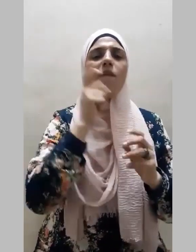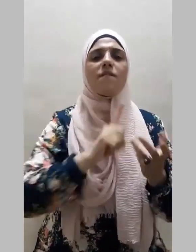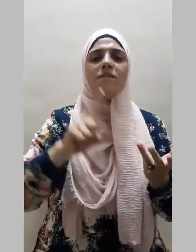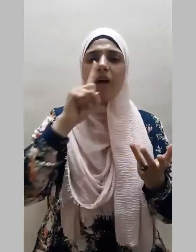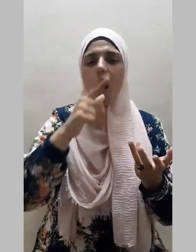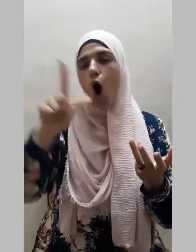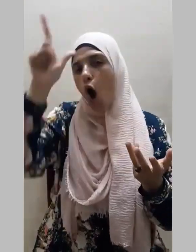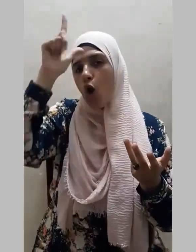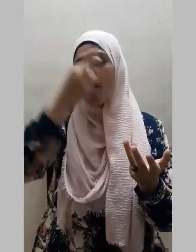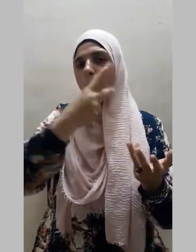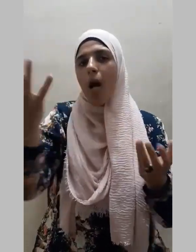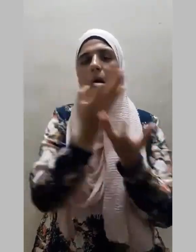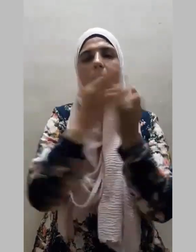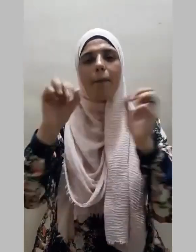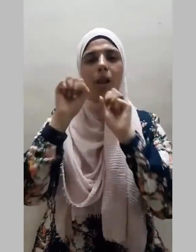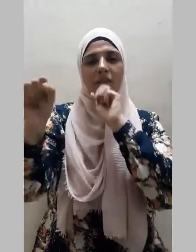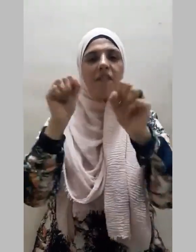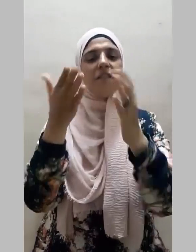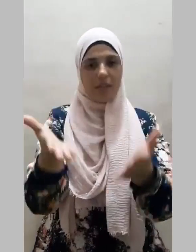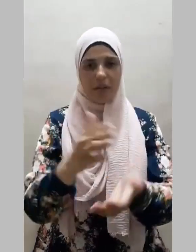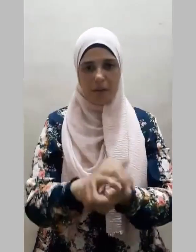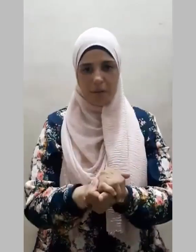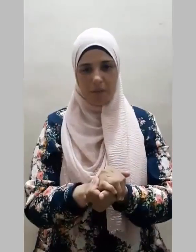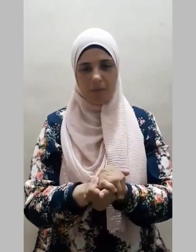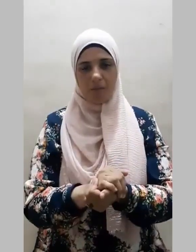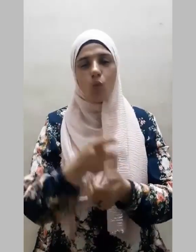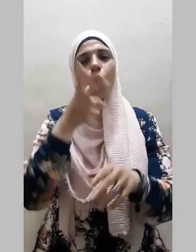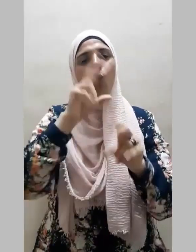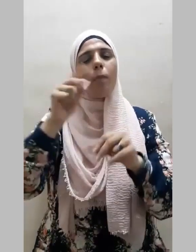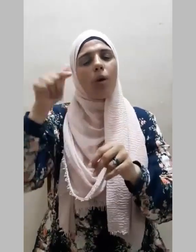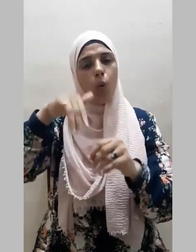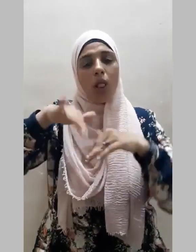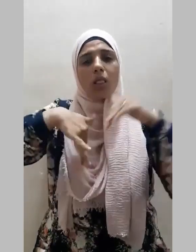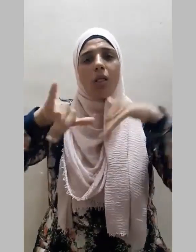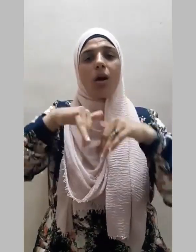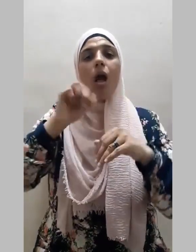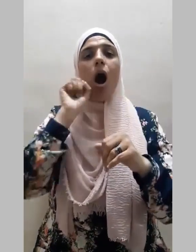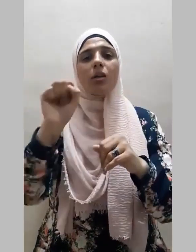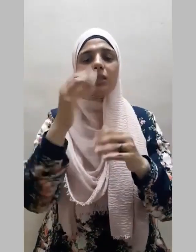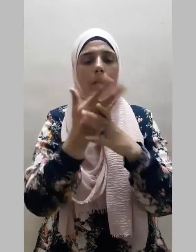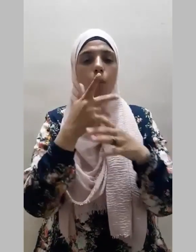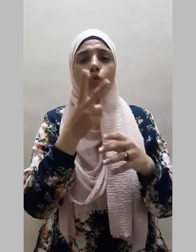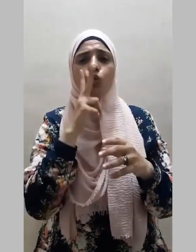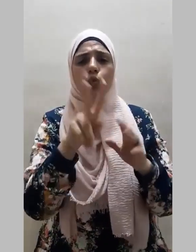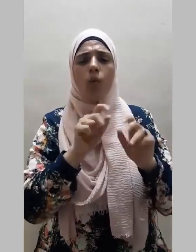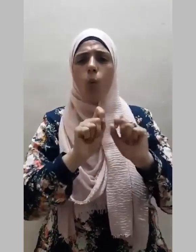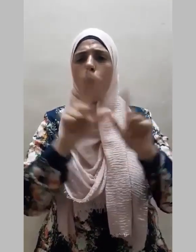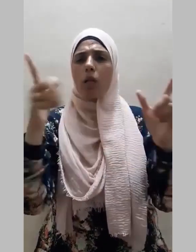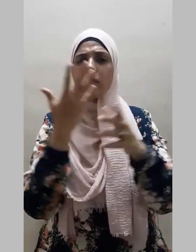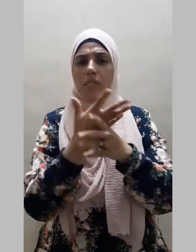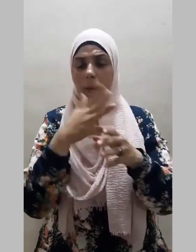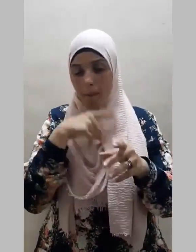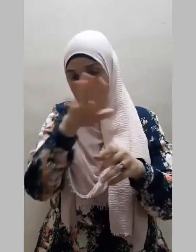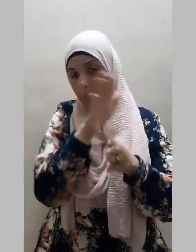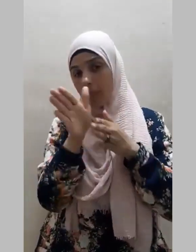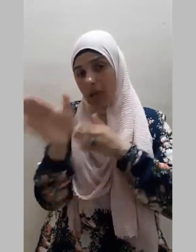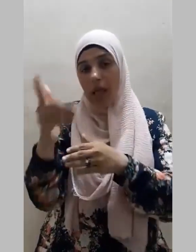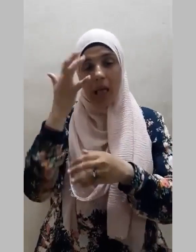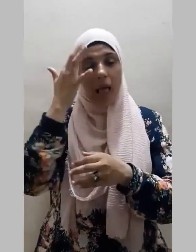التي تصدروا فيها والتي صارت نبعا صافيا ونبراسا ملهما لجميع